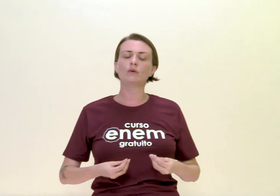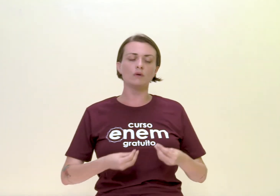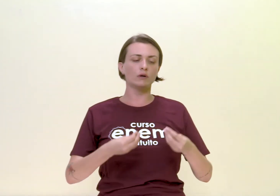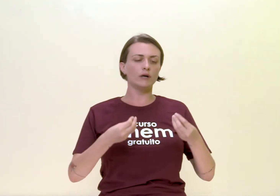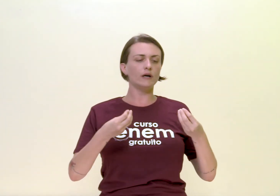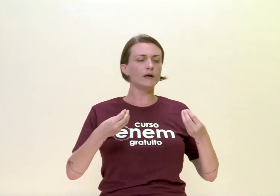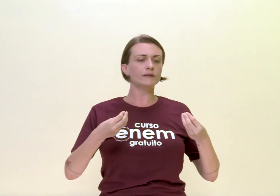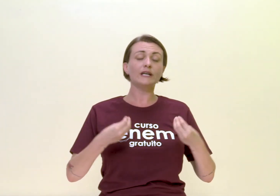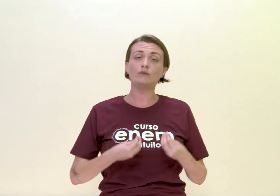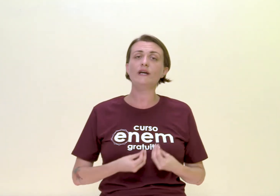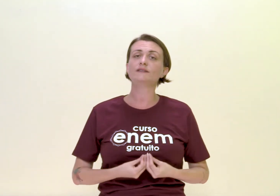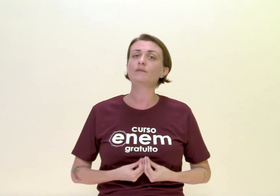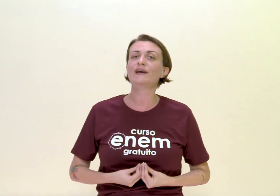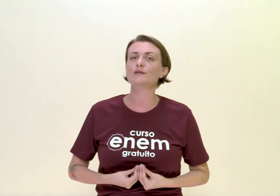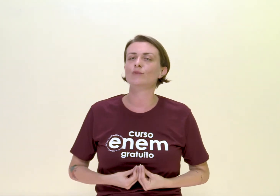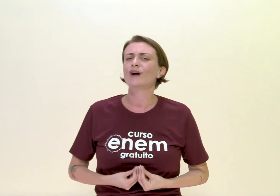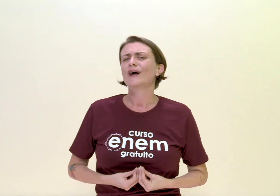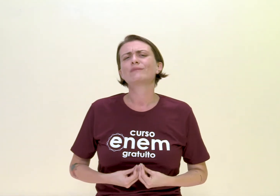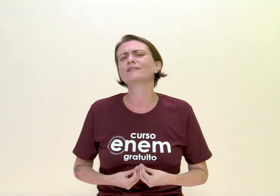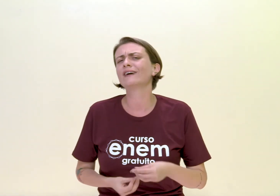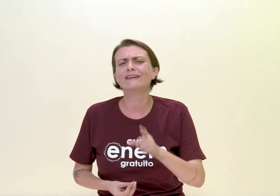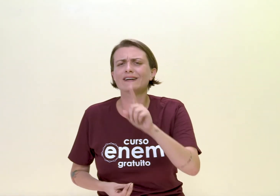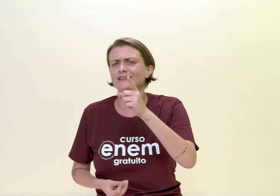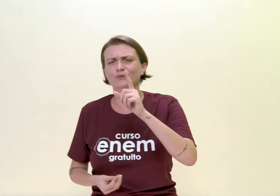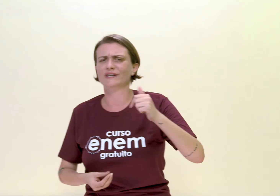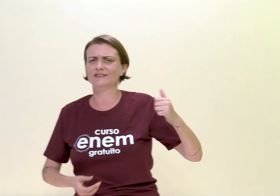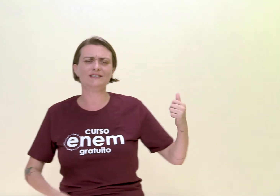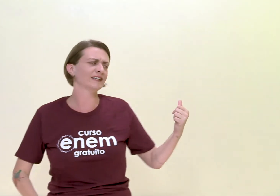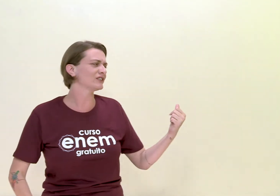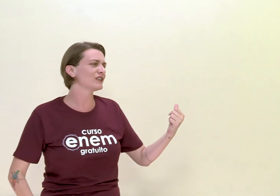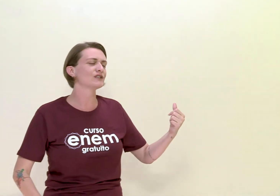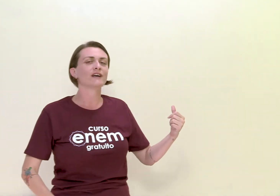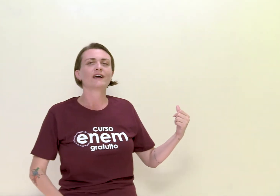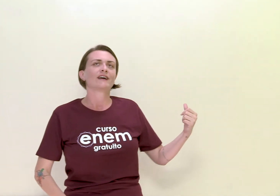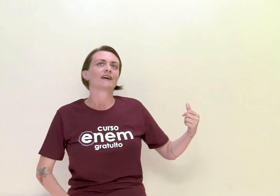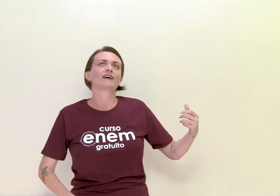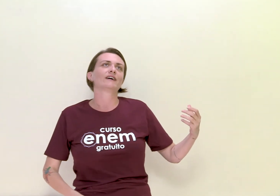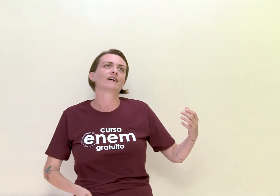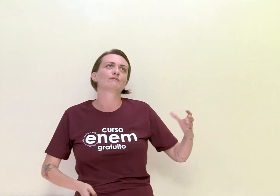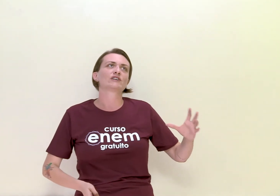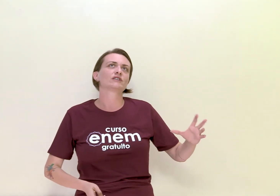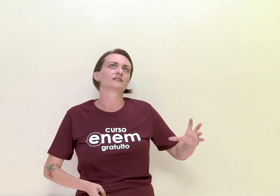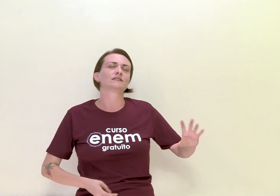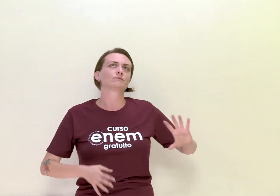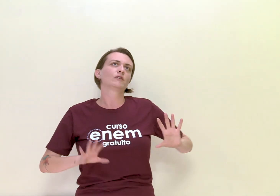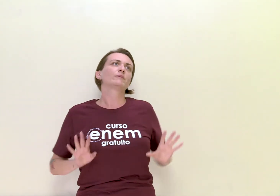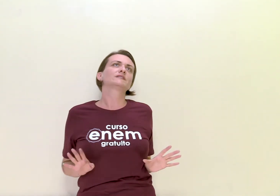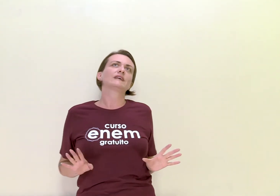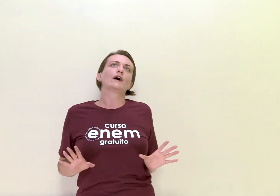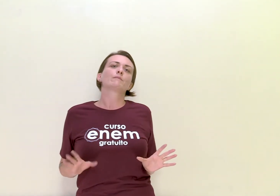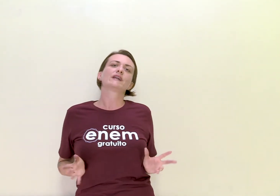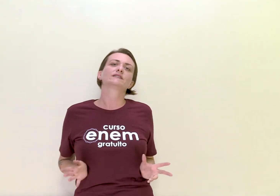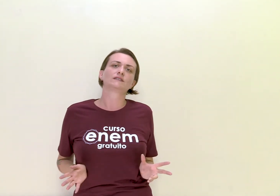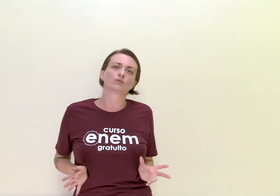natureza mesmo. Mas não é aquela naturezinha que a gente imagina assim. Então, pensar, Brasil,